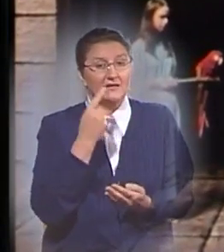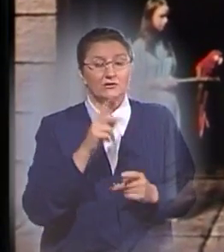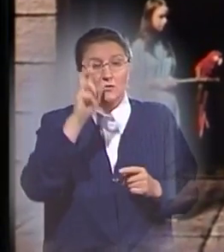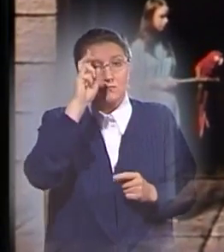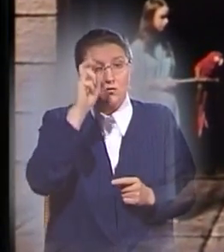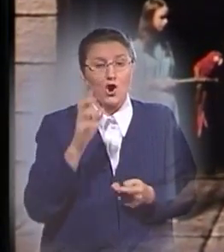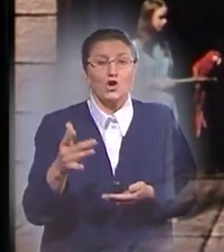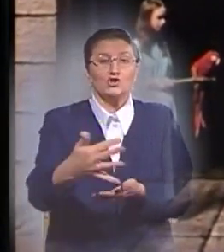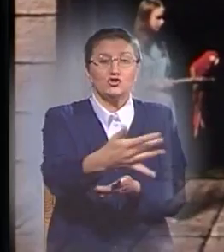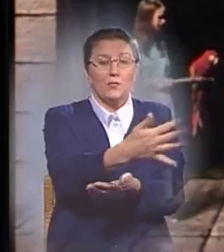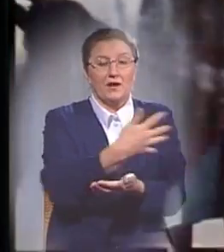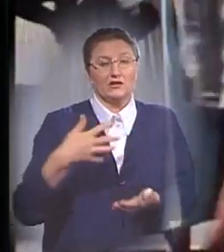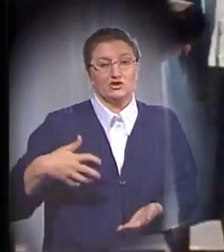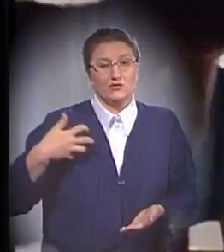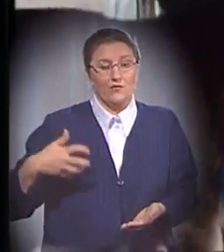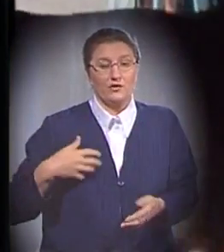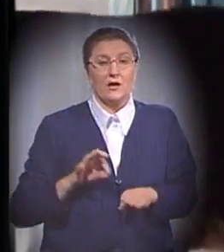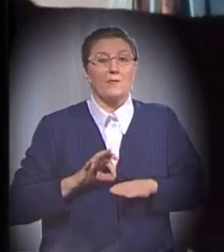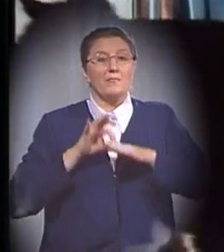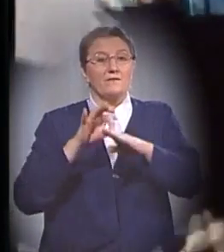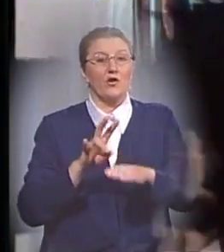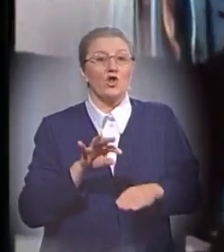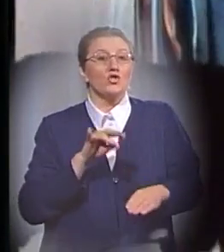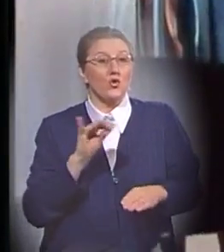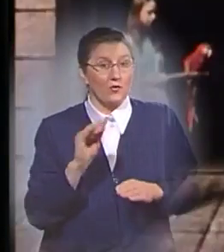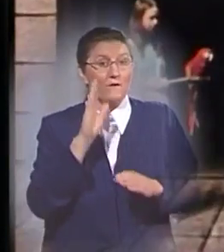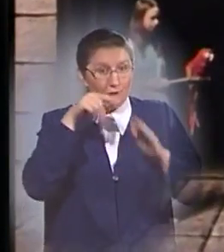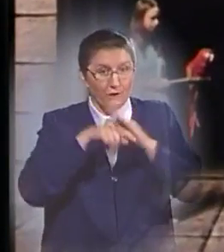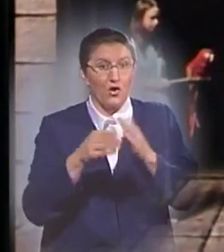собрал животных и привел их к Ною в ковчег пару за парой.